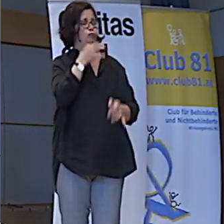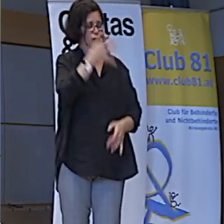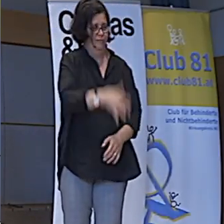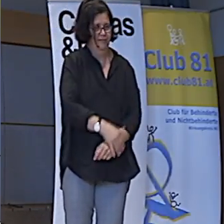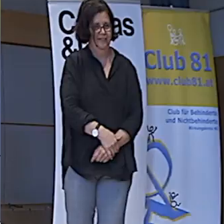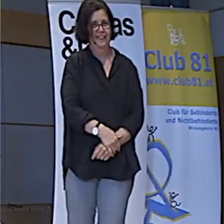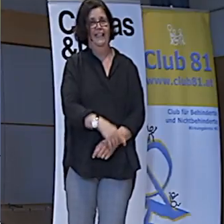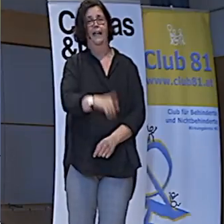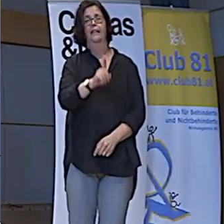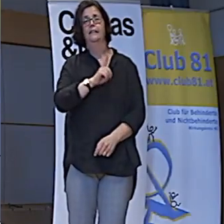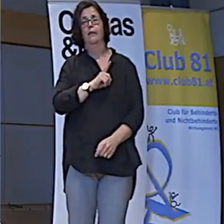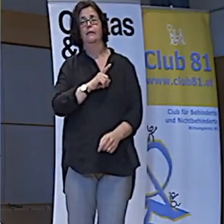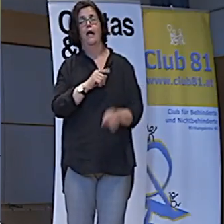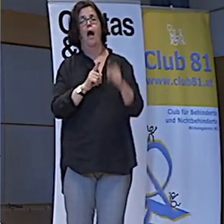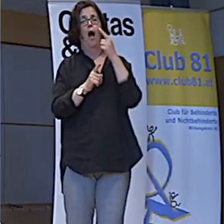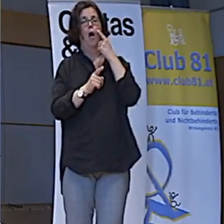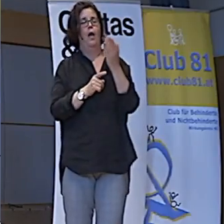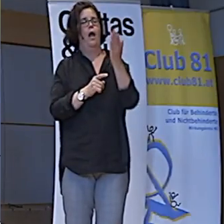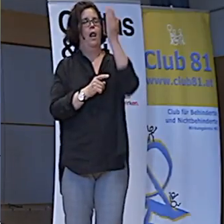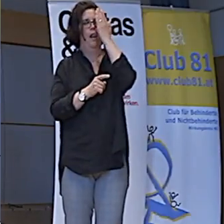Ich trage eine Augenklappe.